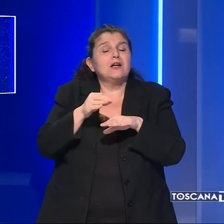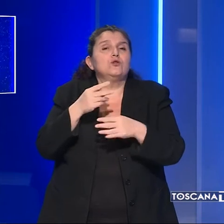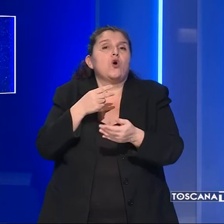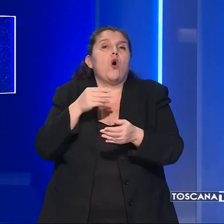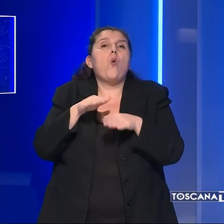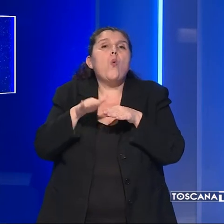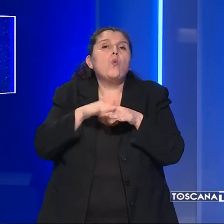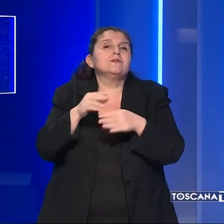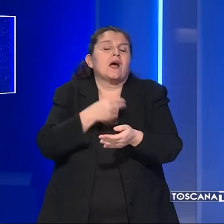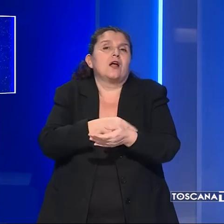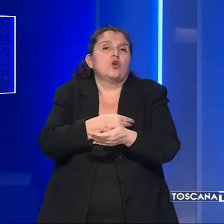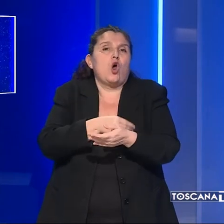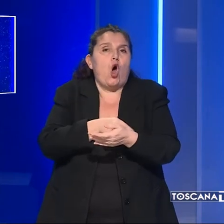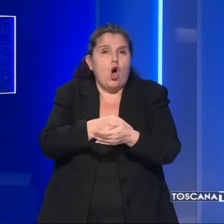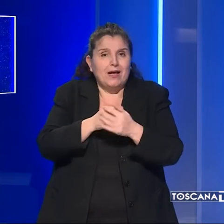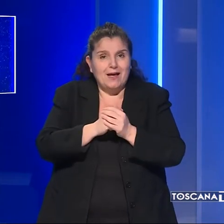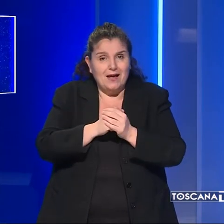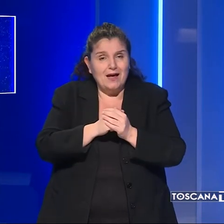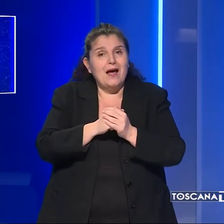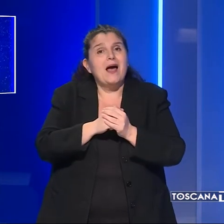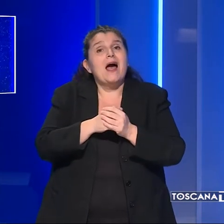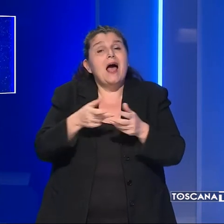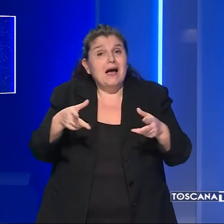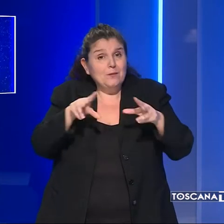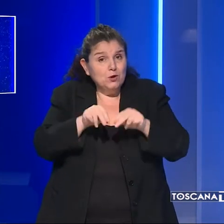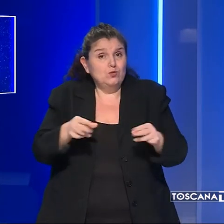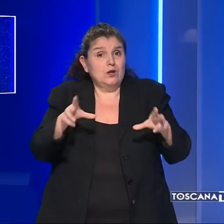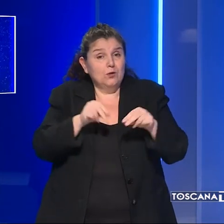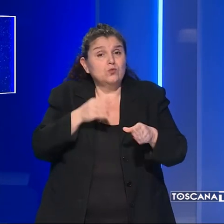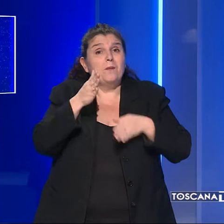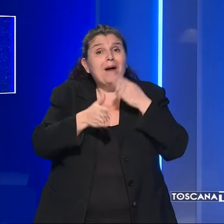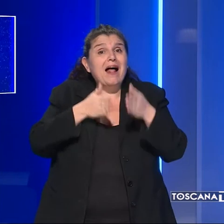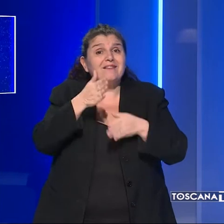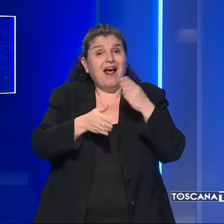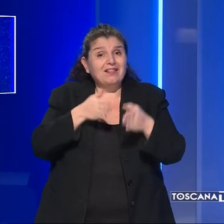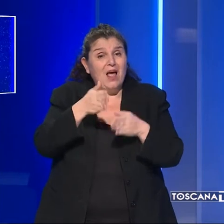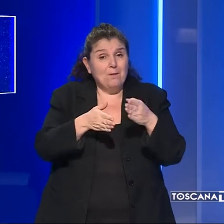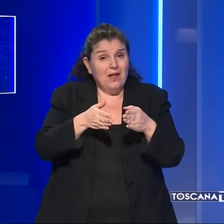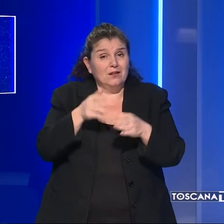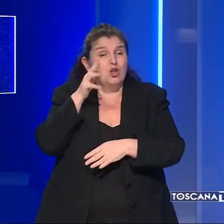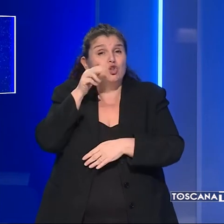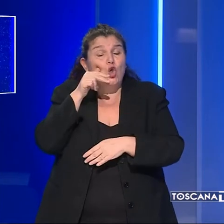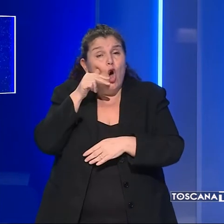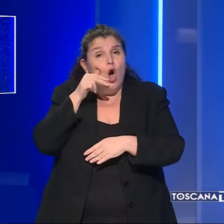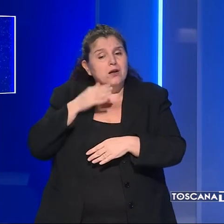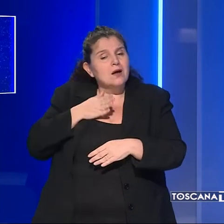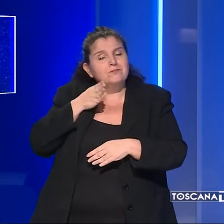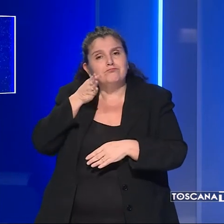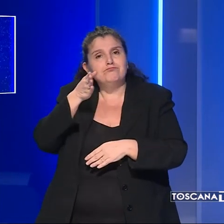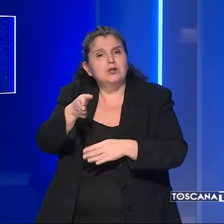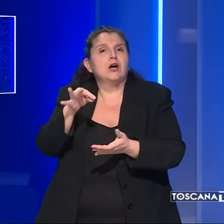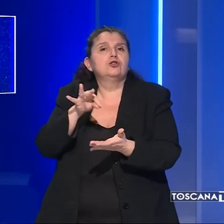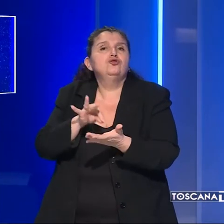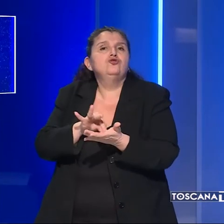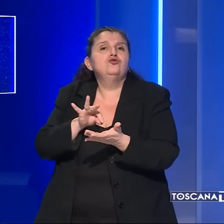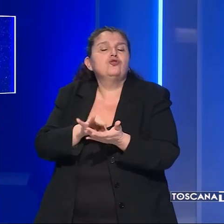stupefacenti. A seguito dei reiterati maltrattamenti, la signora si era rivolta anche a un